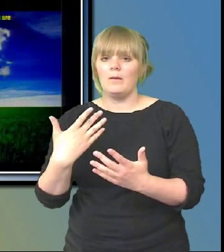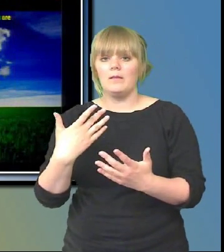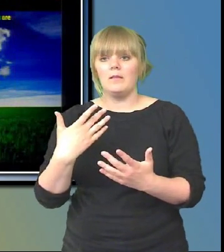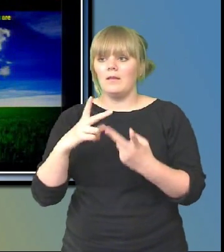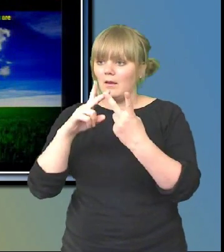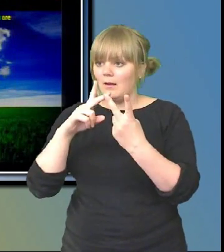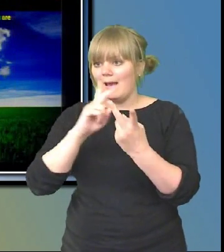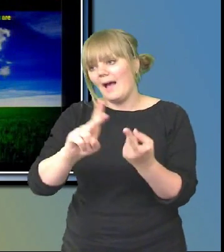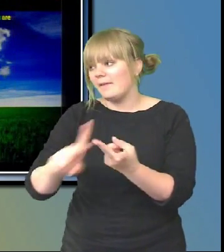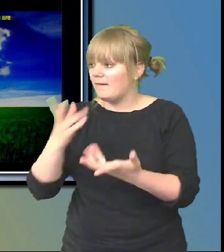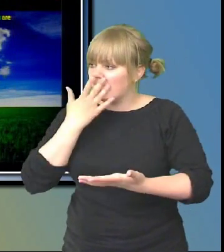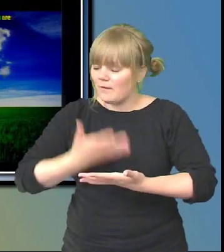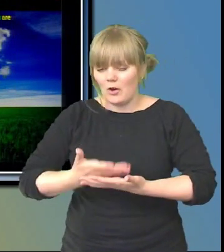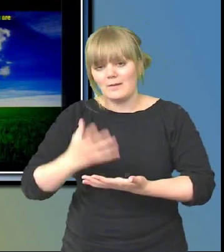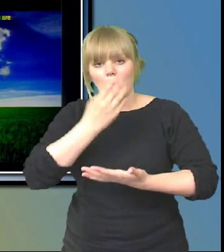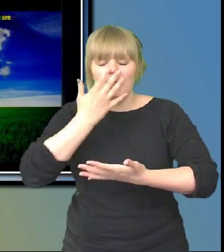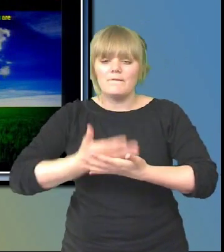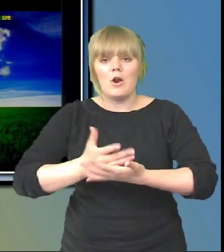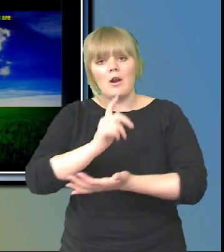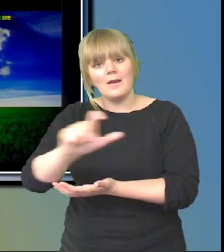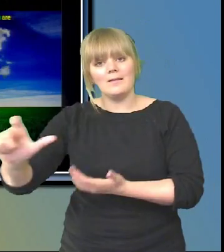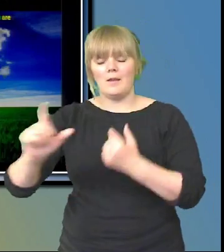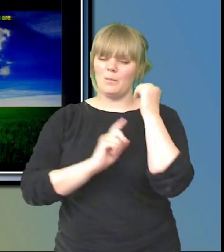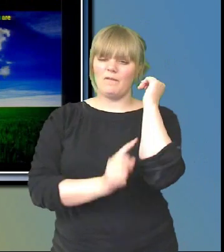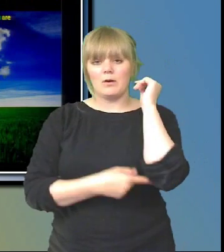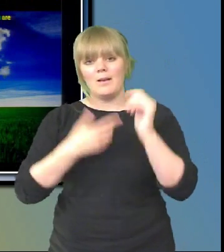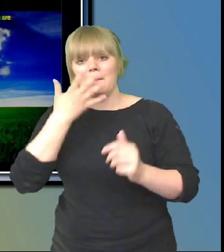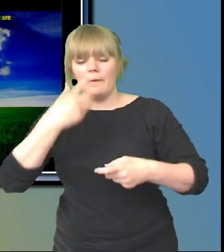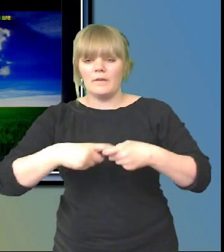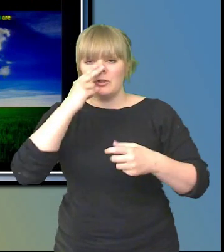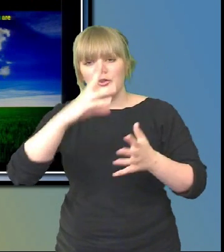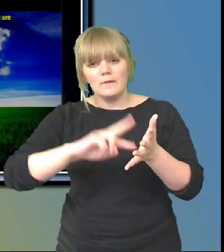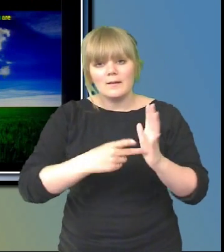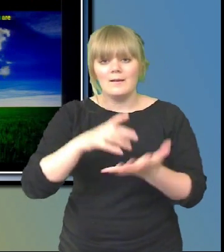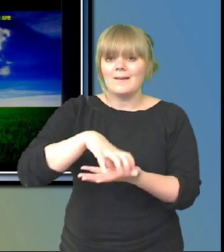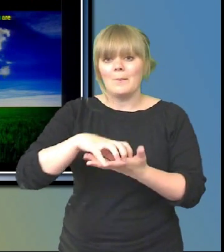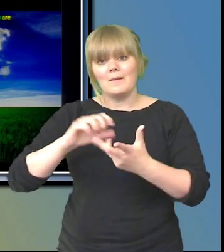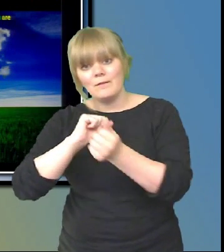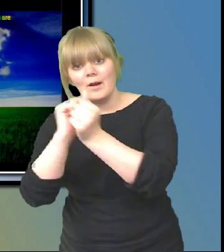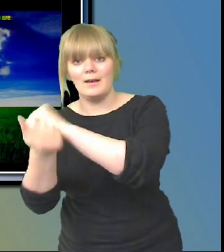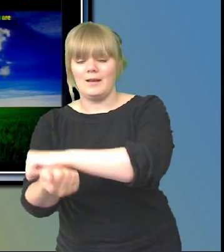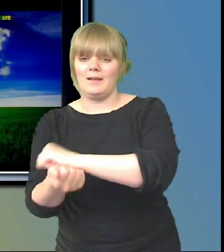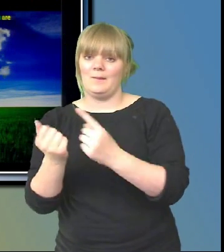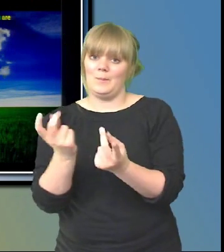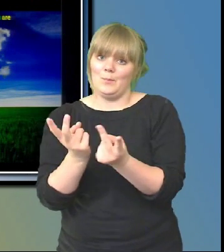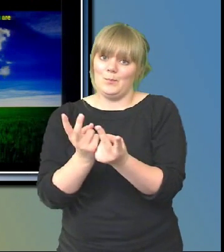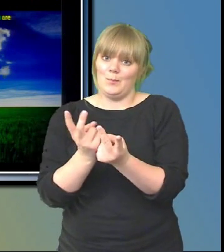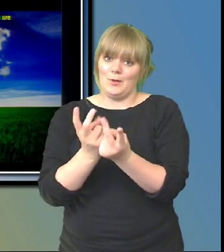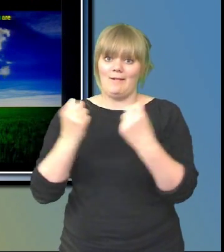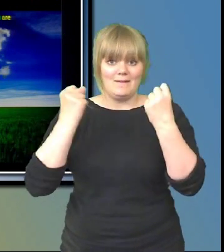föreläsare pratar om ny teknik och samhällsförändringar. En av de viktigaste slutsatserna av de här tekniska förändringarna som har skett på sistone